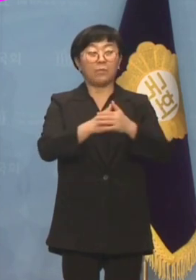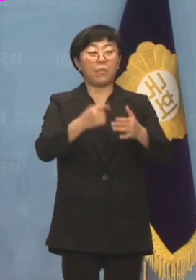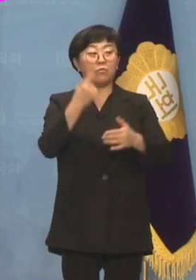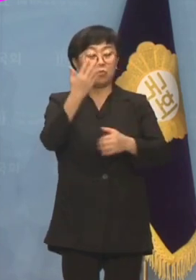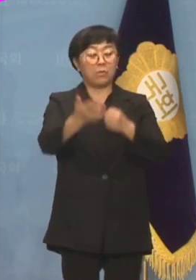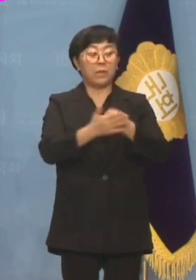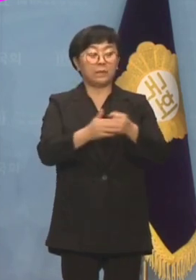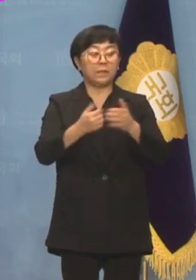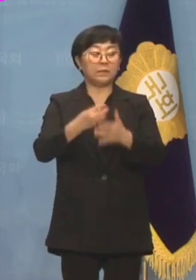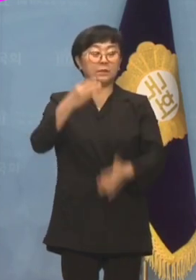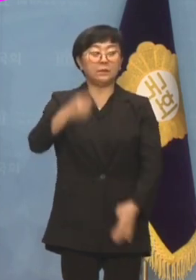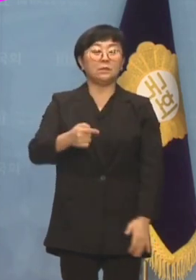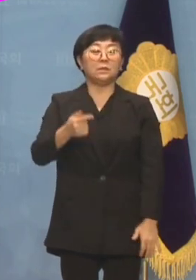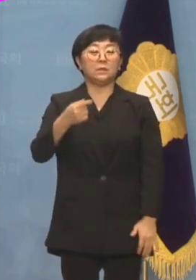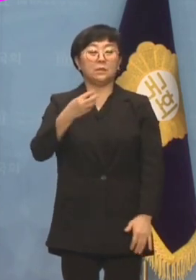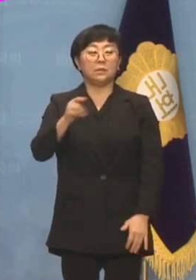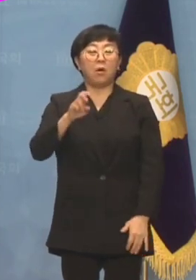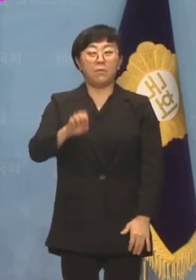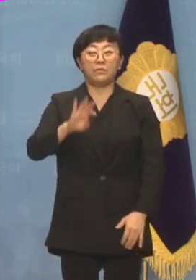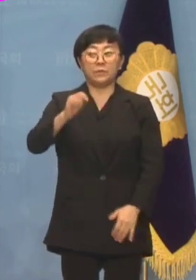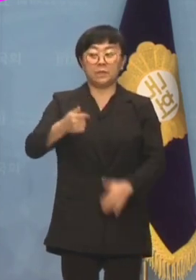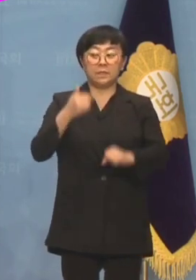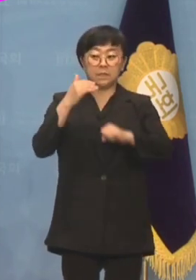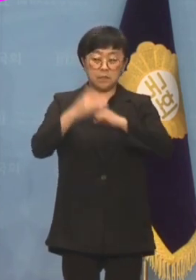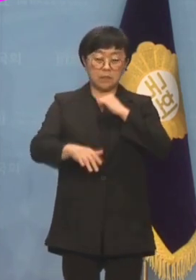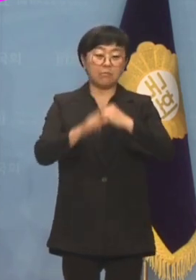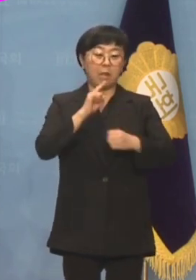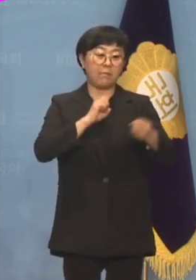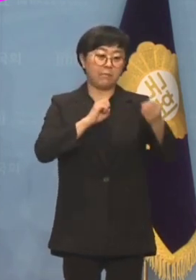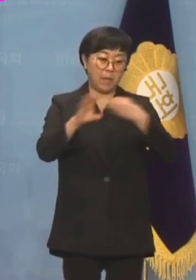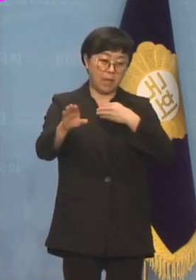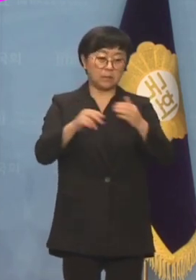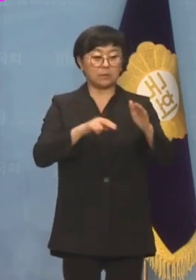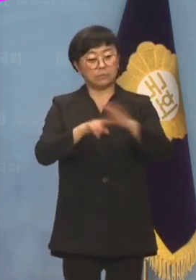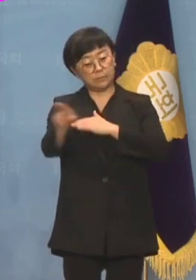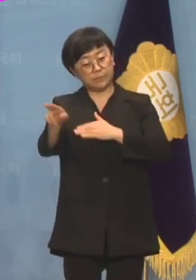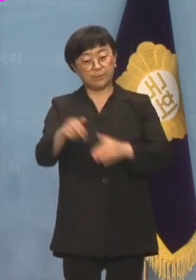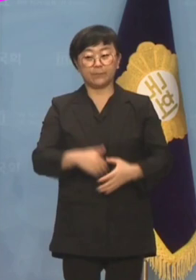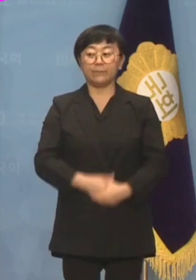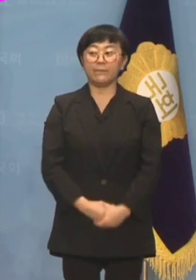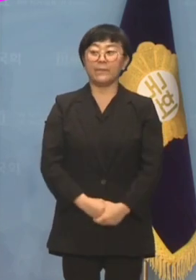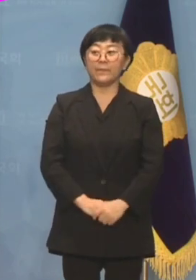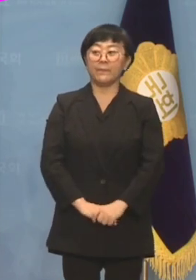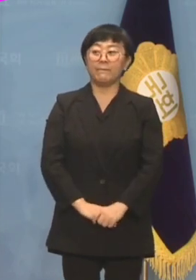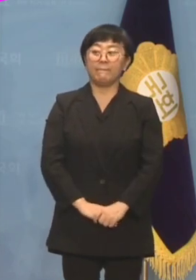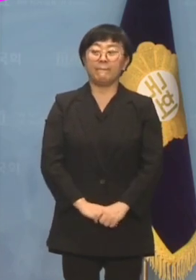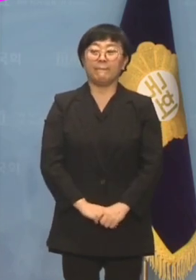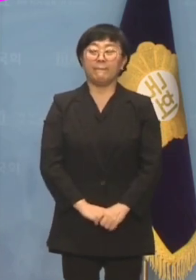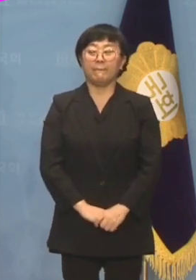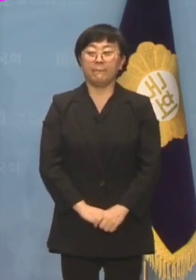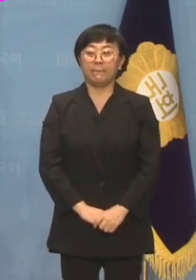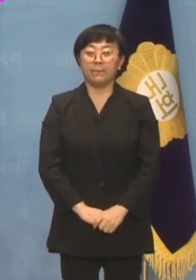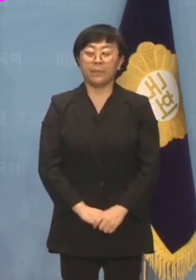트럼프식 왓오바웃 화법을 사용해 답변을 회피하고 있는 것입니다.